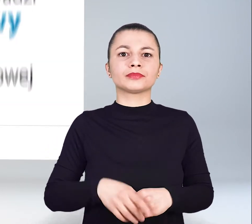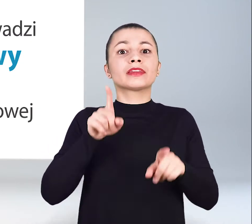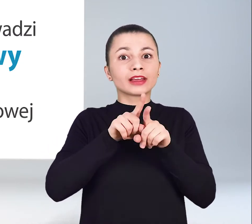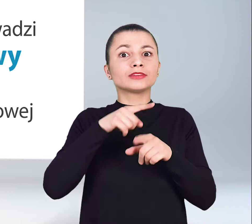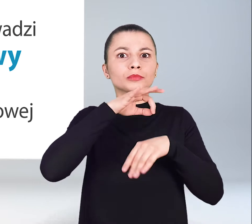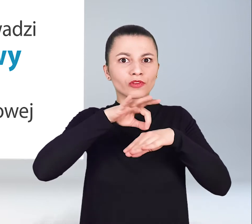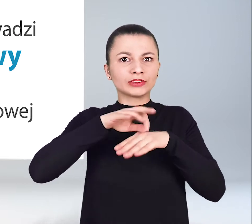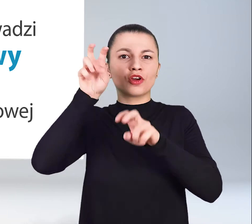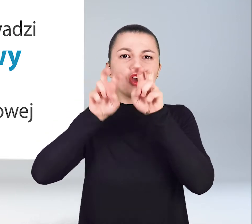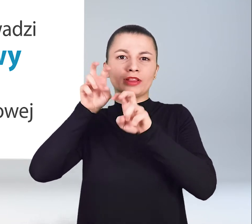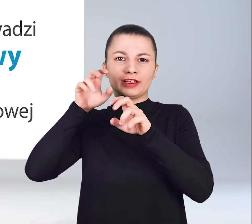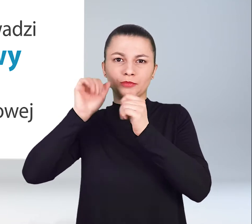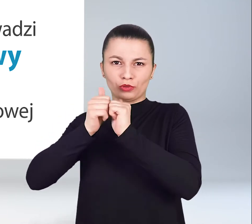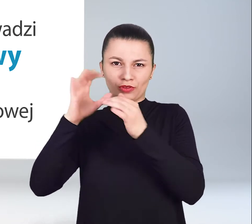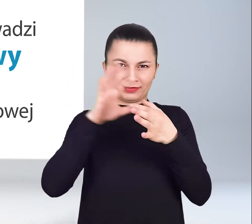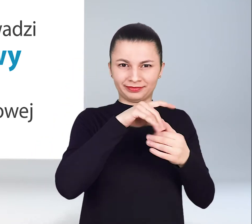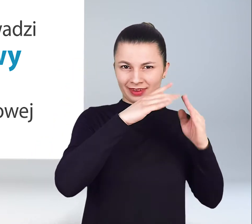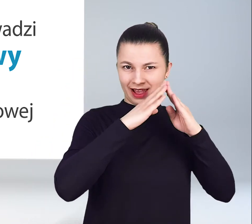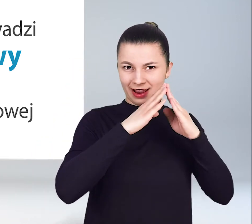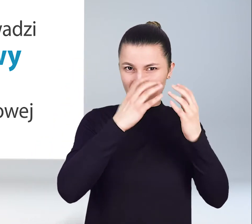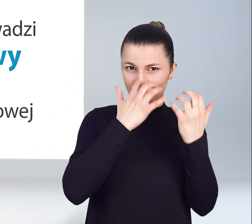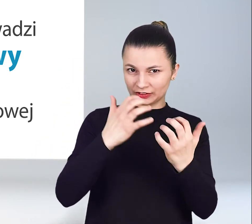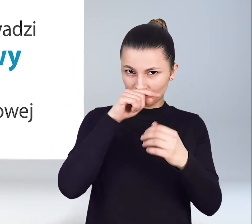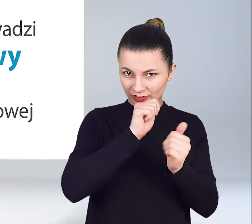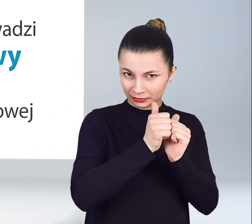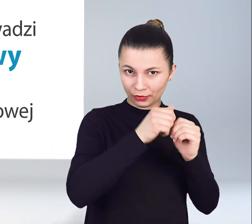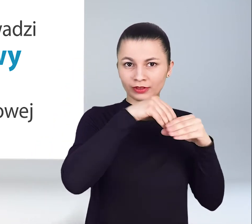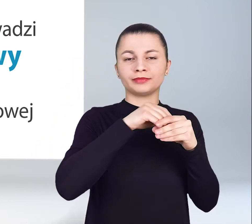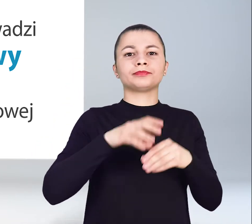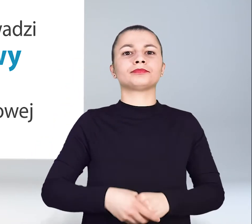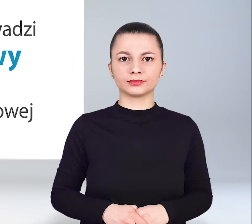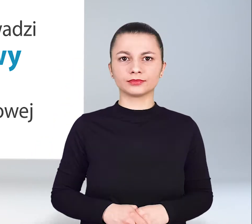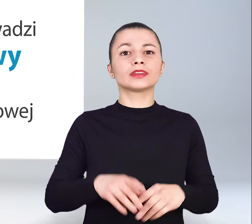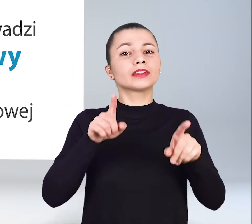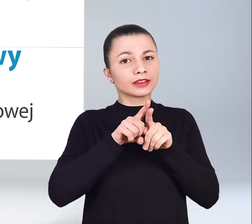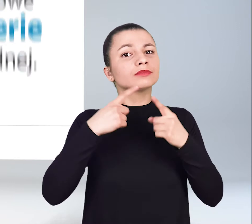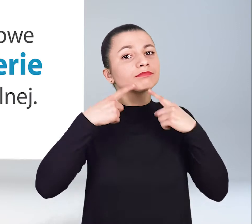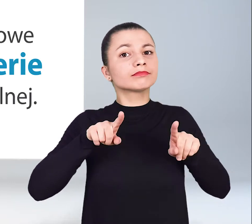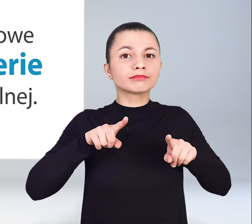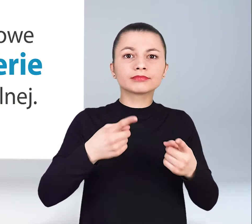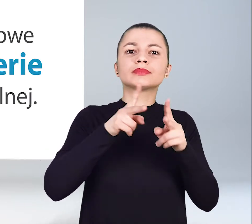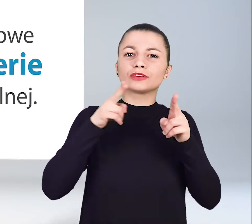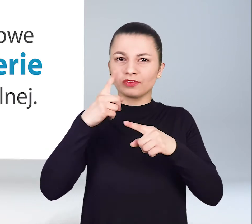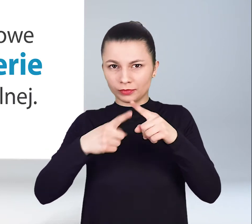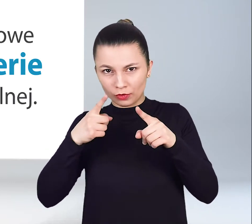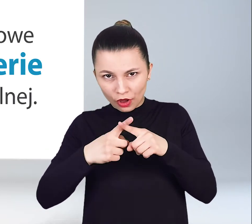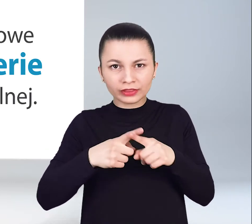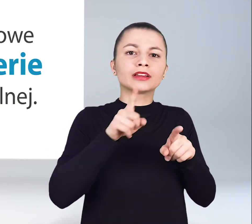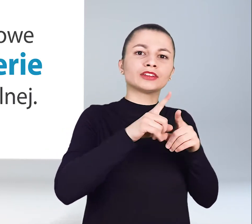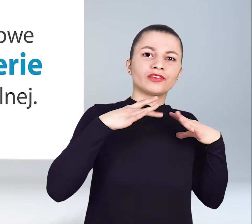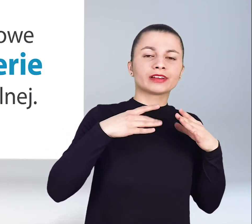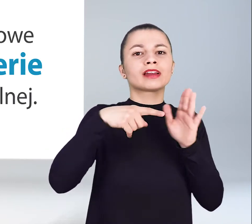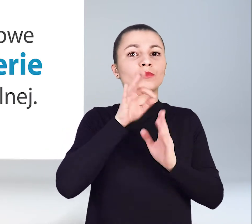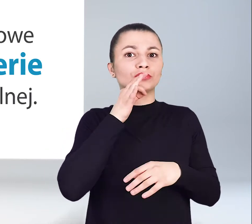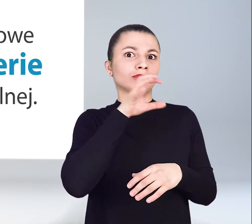Ponadto spółka prowadzi hotel sportowy w obiekcie hali widowiskowo-sportowej. Organizuje sezonowe półkolonie i